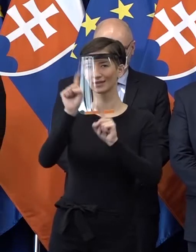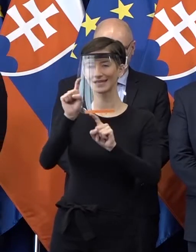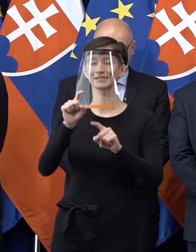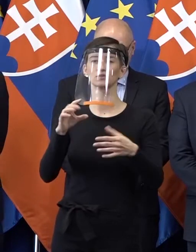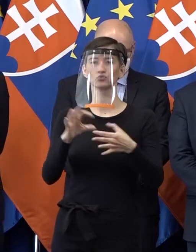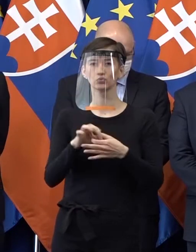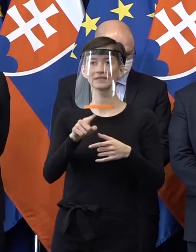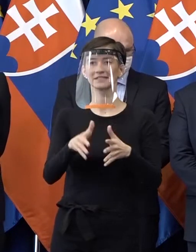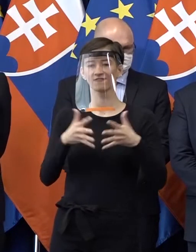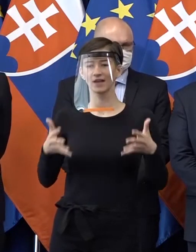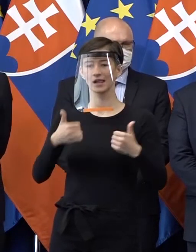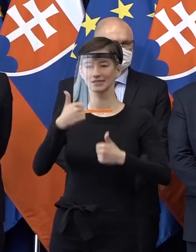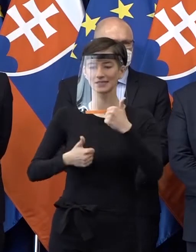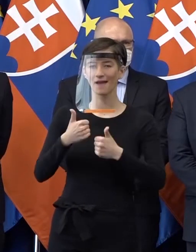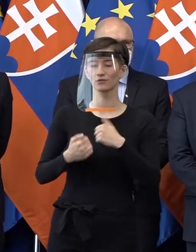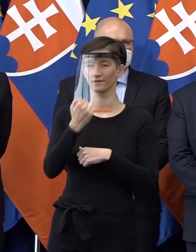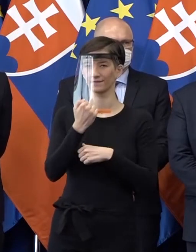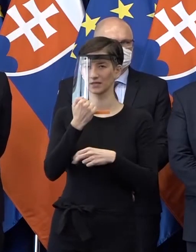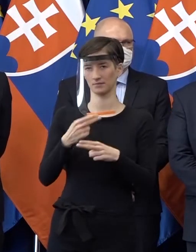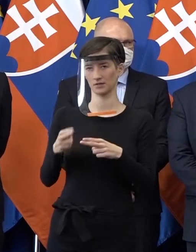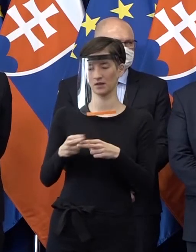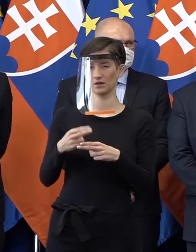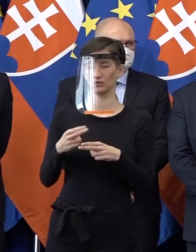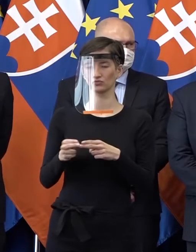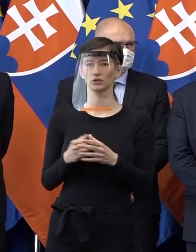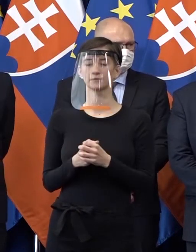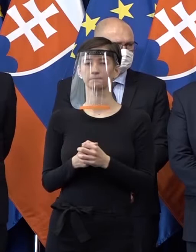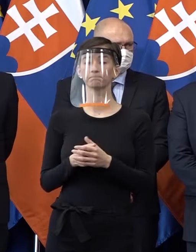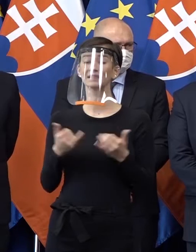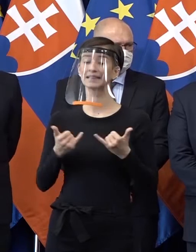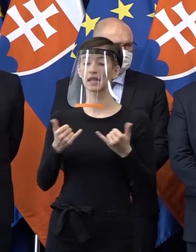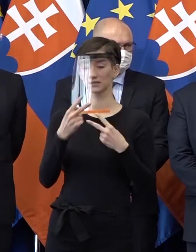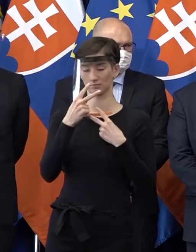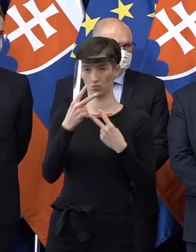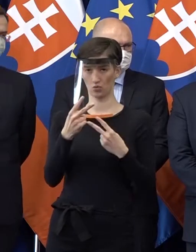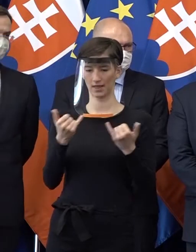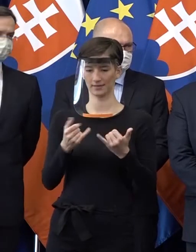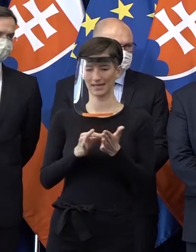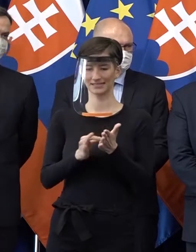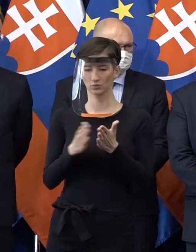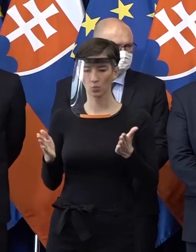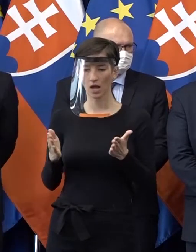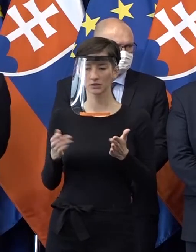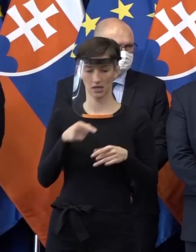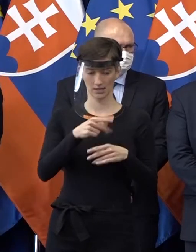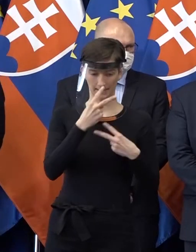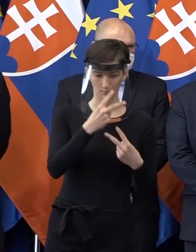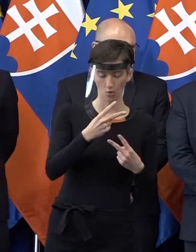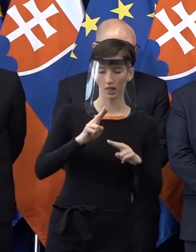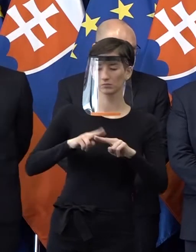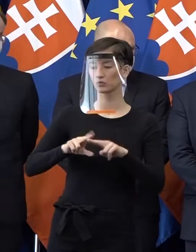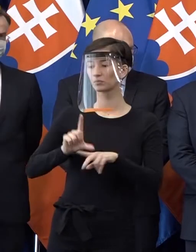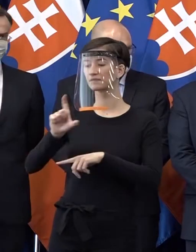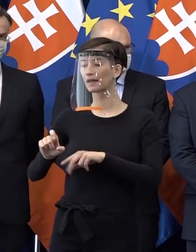súvisieť s tým, aj ako bude sa tá situácia vyvíjať. Dnešný pohľad je takýto, o dva týždne môže byť všetko úplne ináč,